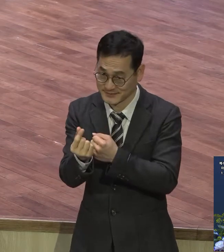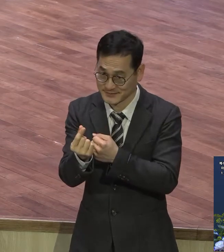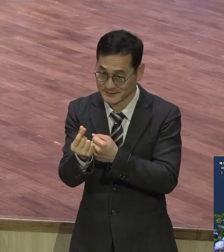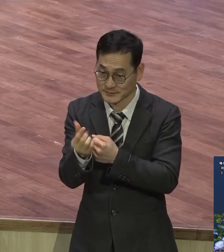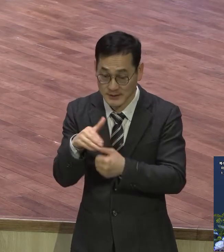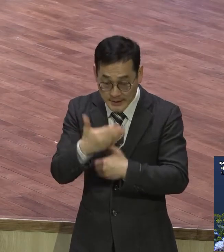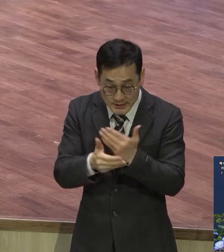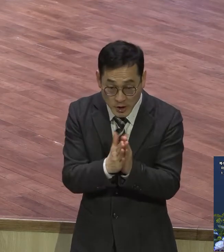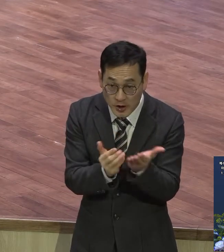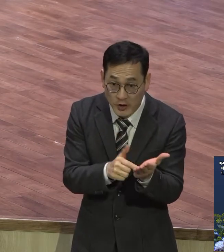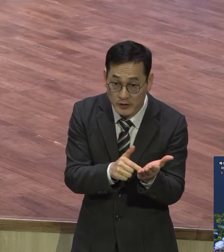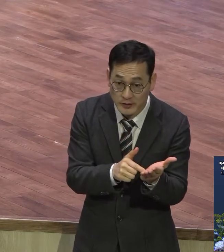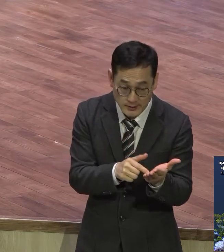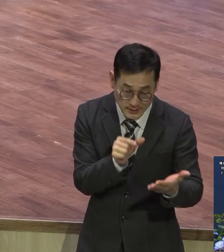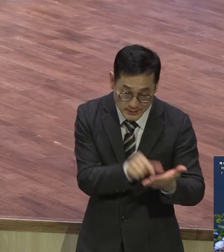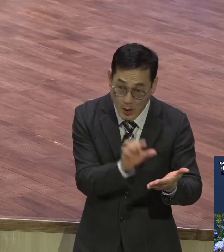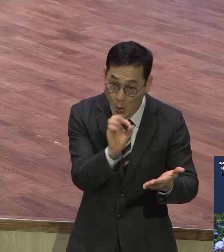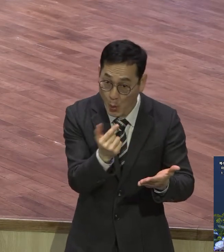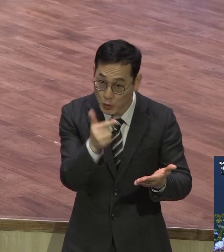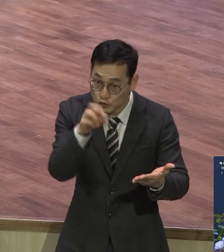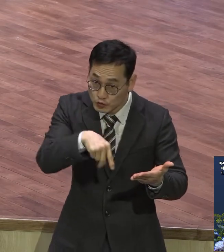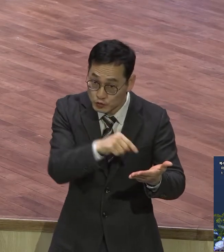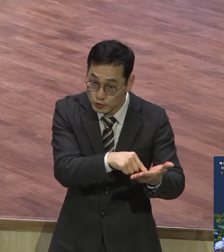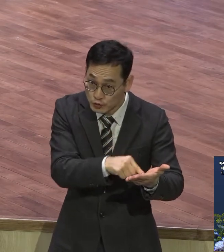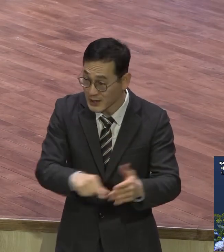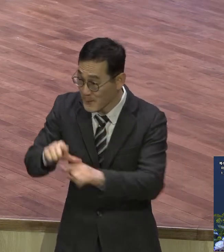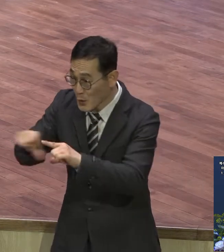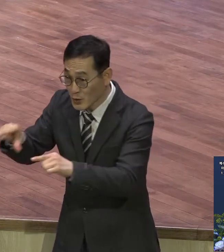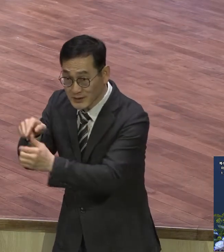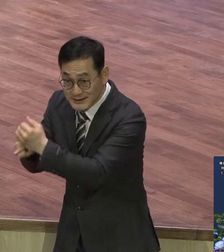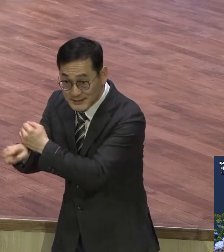기록된 온유라는 말은 이런 일반적인 개념과는 그 차원이 달라요.